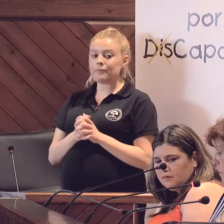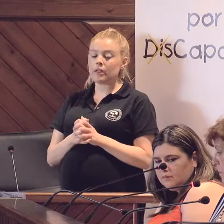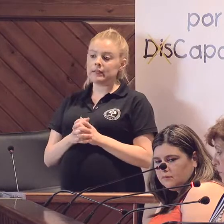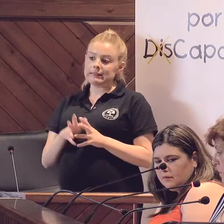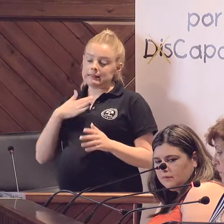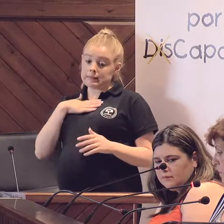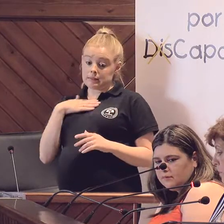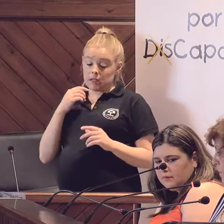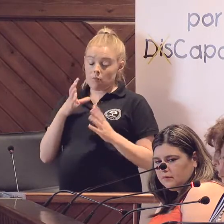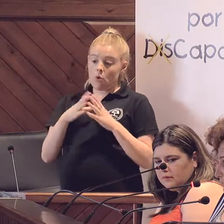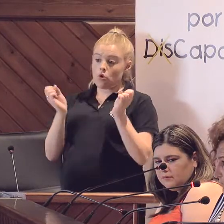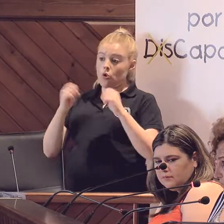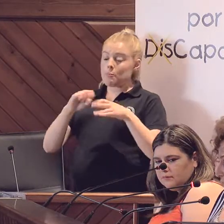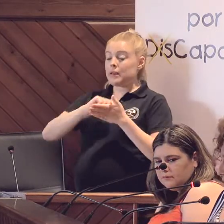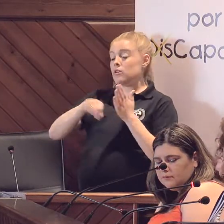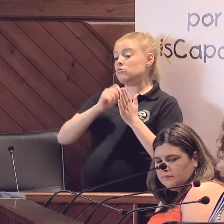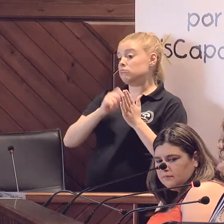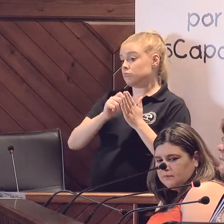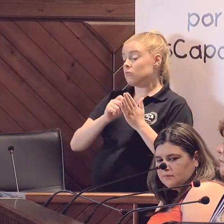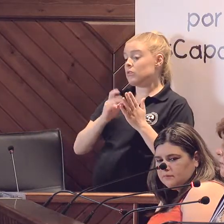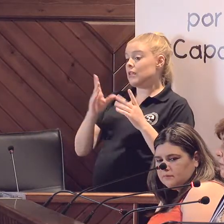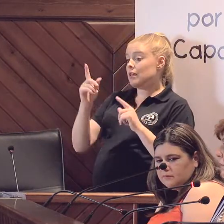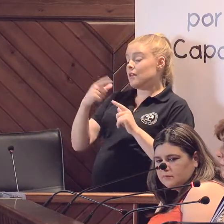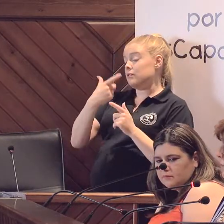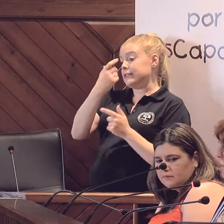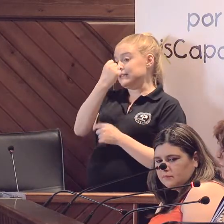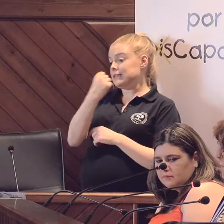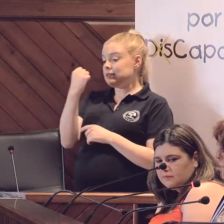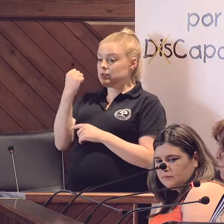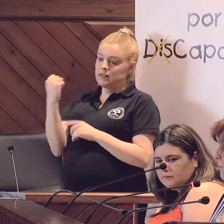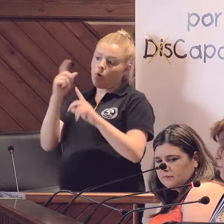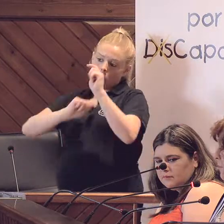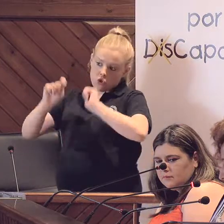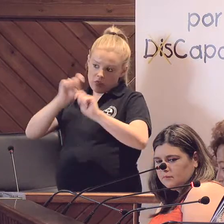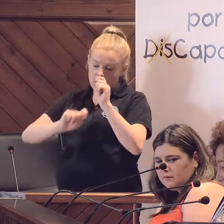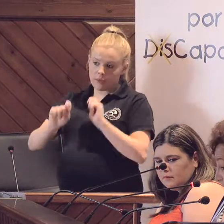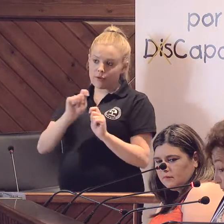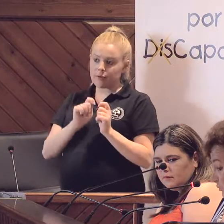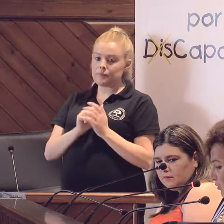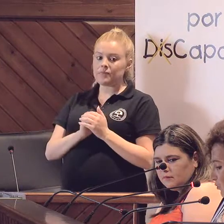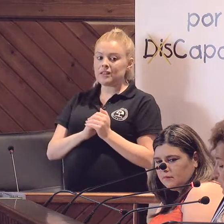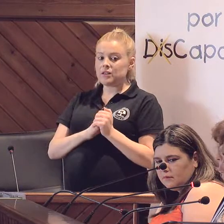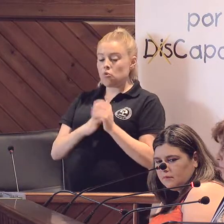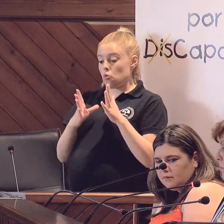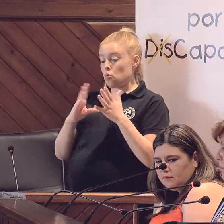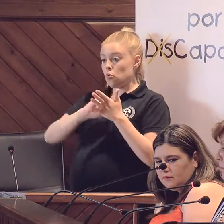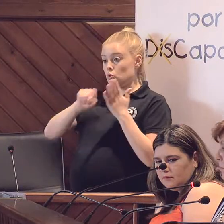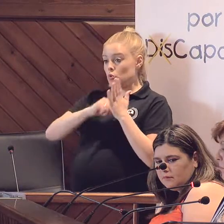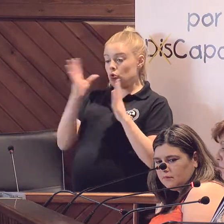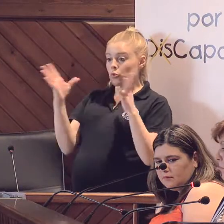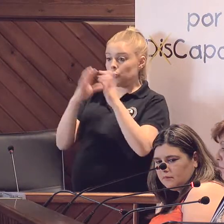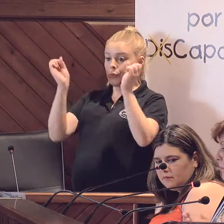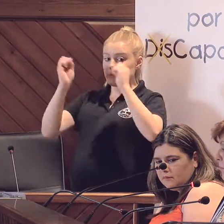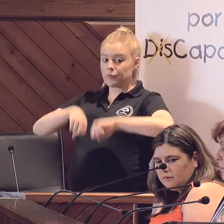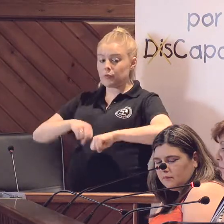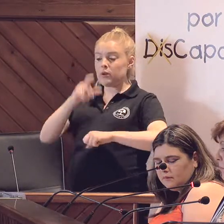través de convenios de colaboración con las diferentes entidades o asociaciones, establecer ese propio convenio de voluntariado